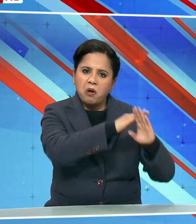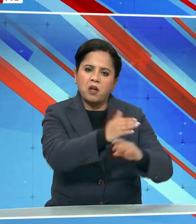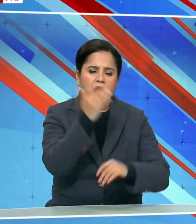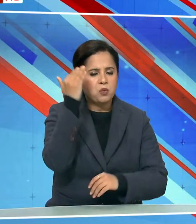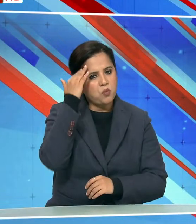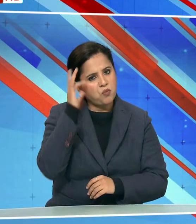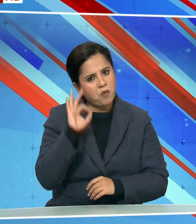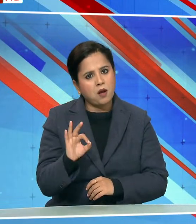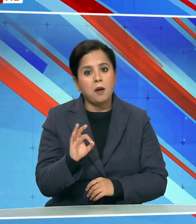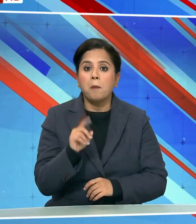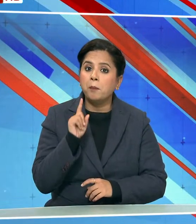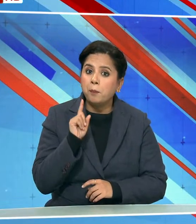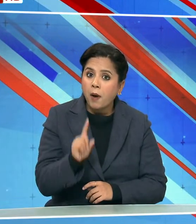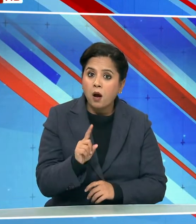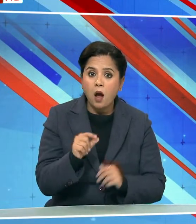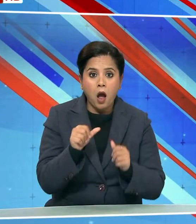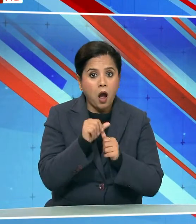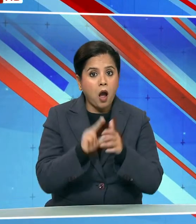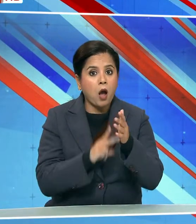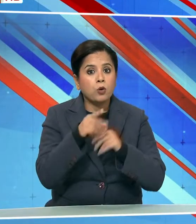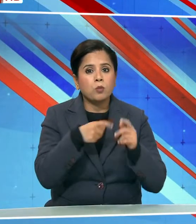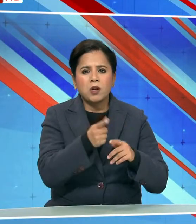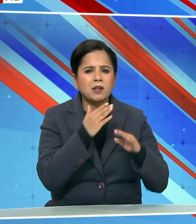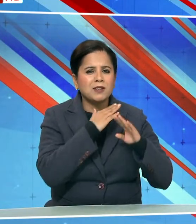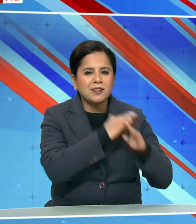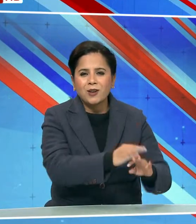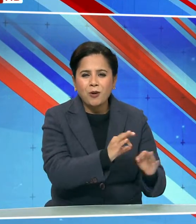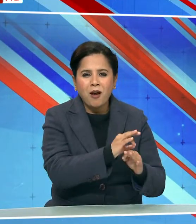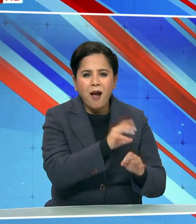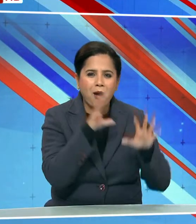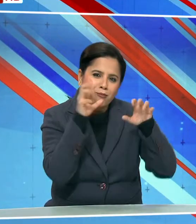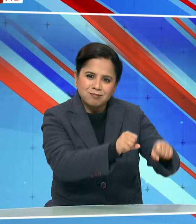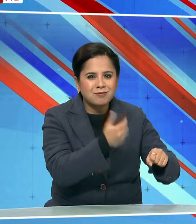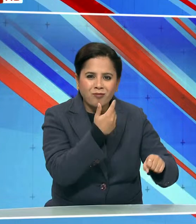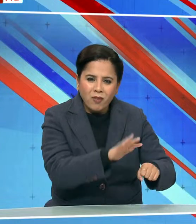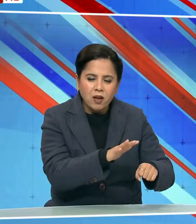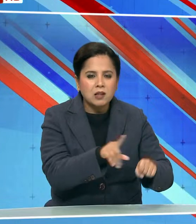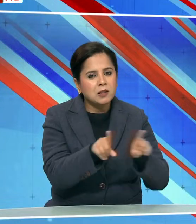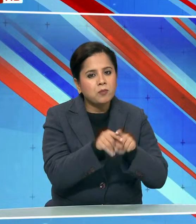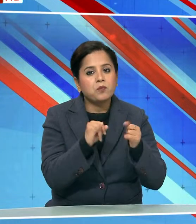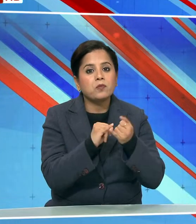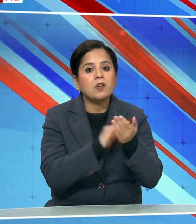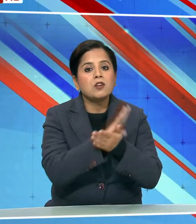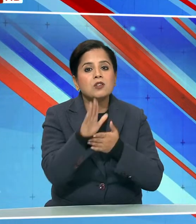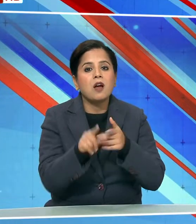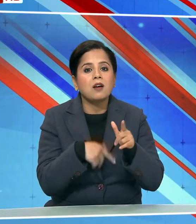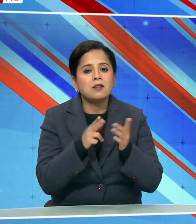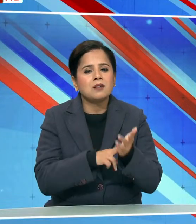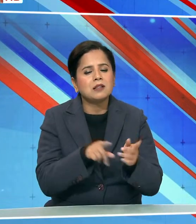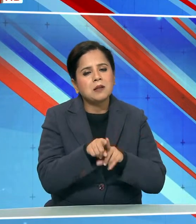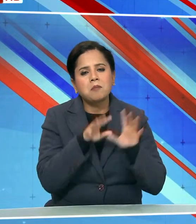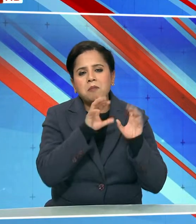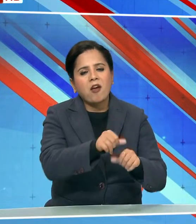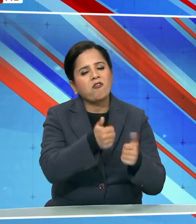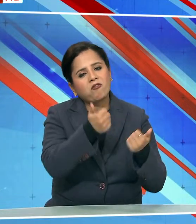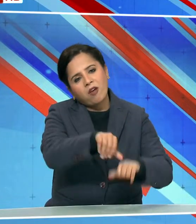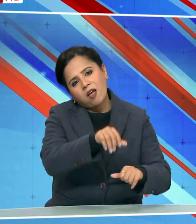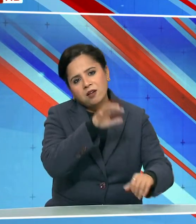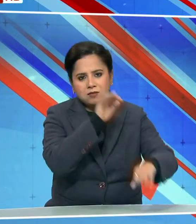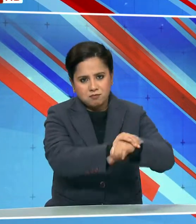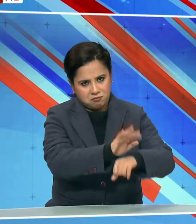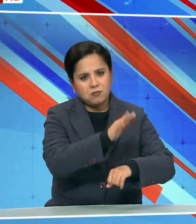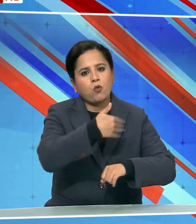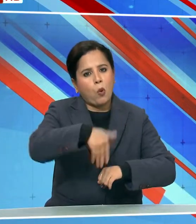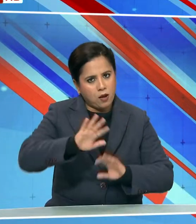लेकिन जैसे वो अनुबरुतों को नहीं बचा सकी ठीक वैसे ही वो शहजहां को भी नहीं बचा पाएंगी अपरात पर